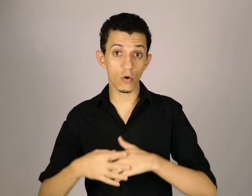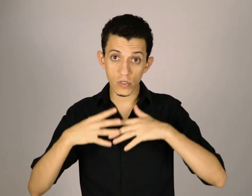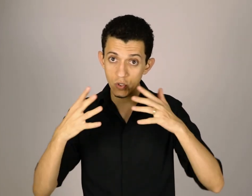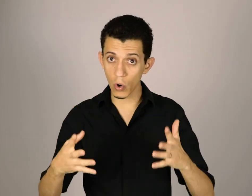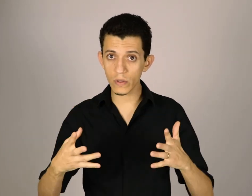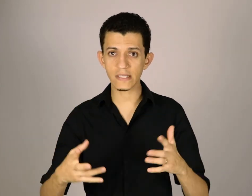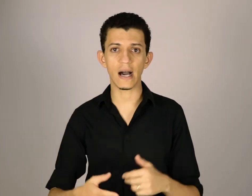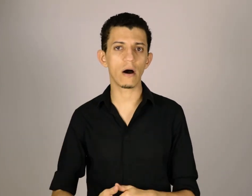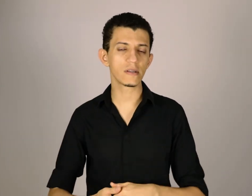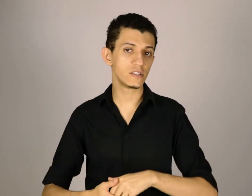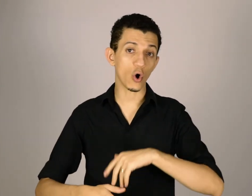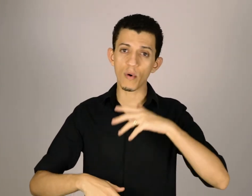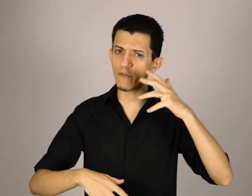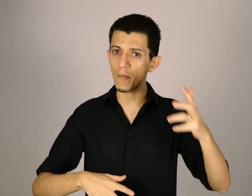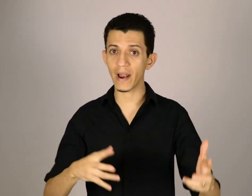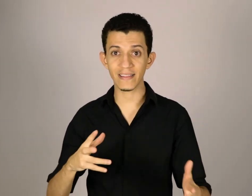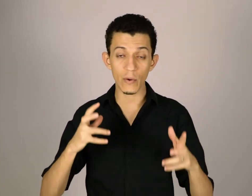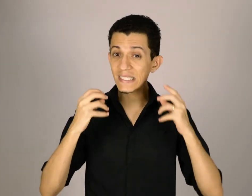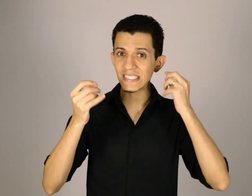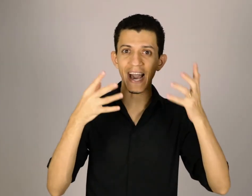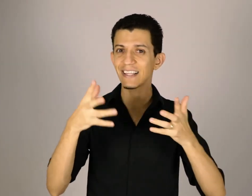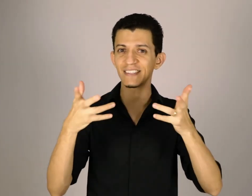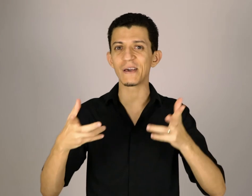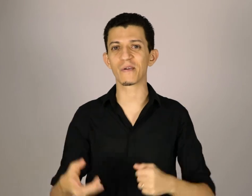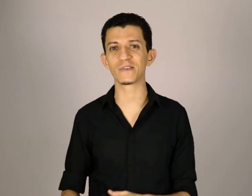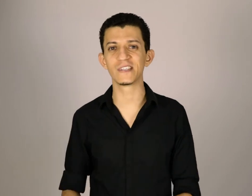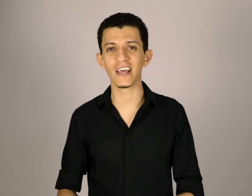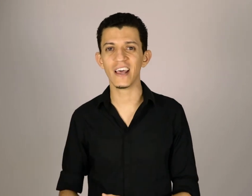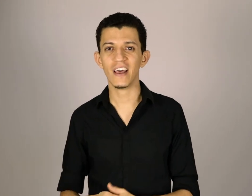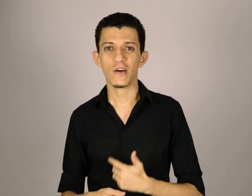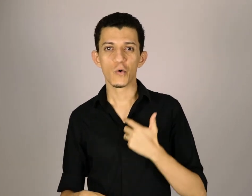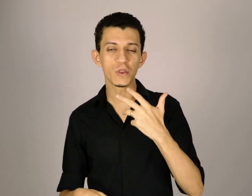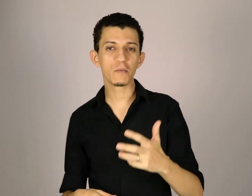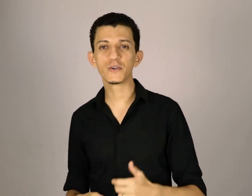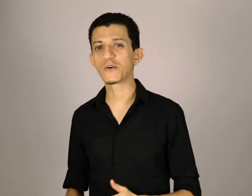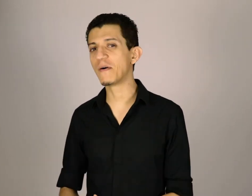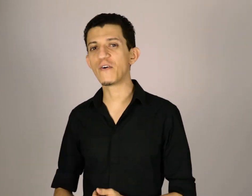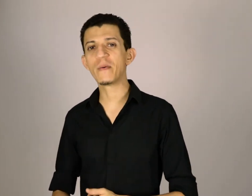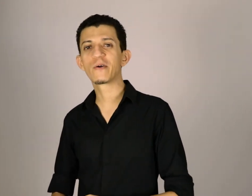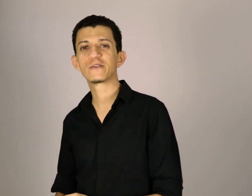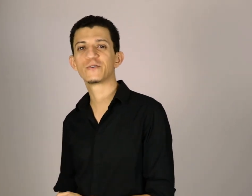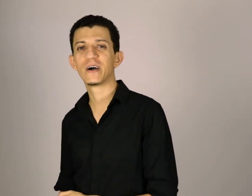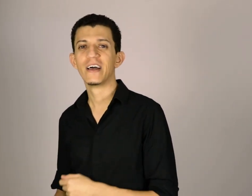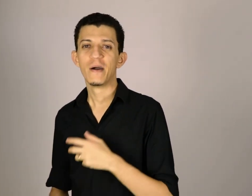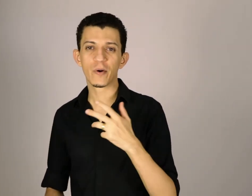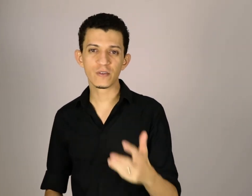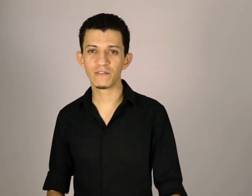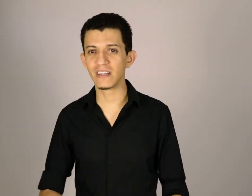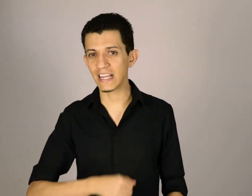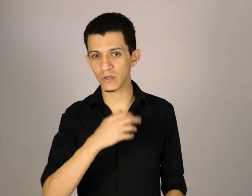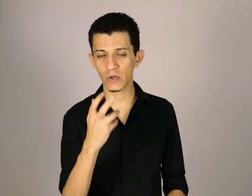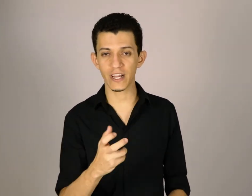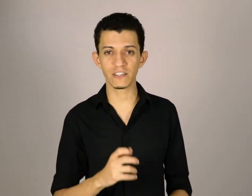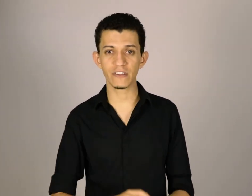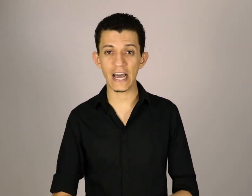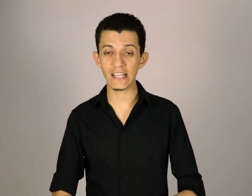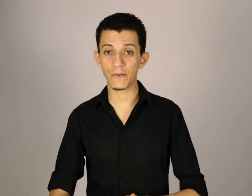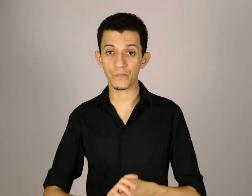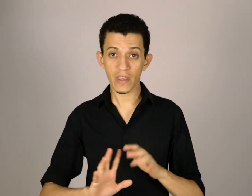gostou dessa aula, se de alguma forma ela deu insights aí para você, contribui de alguma forma aí com a sua produtividade, com a sua criatividade, e